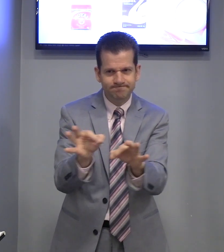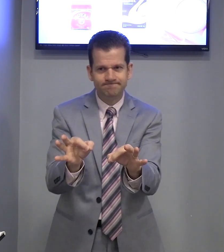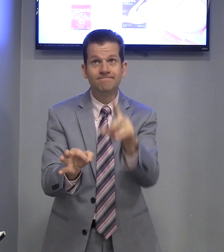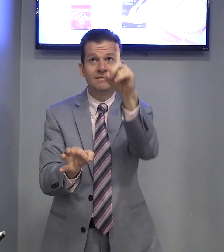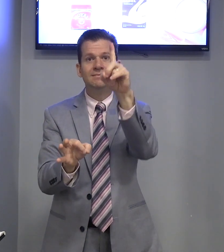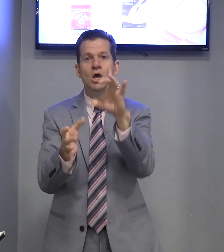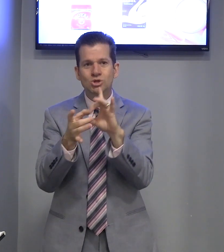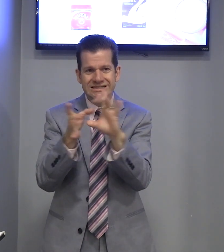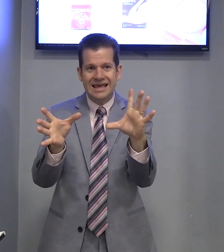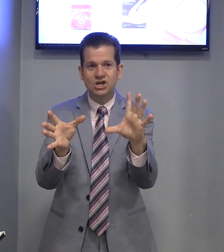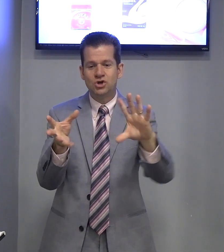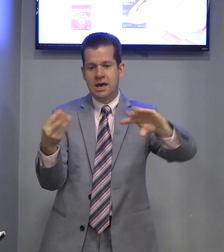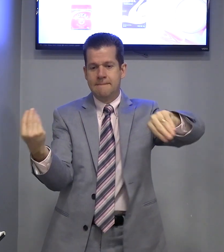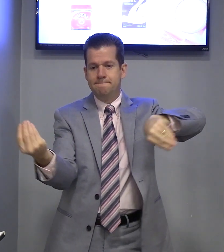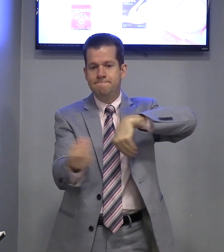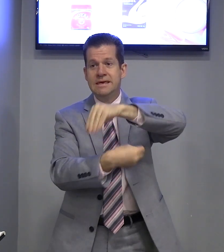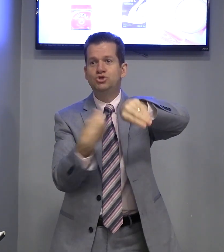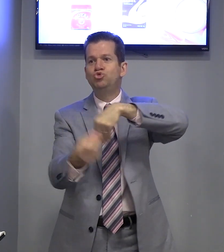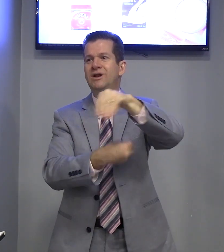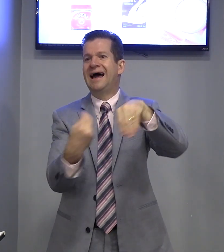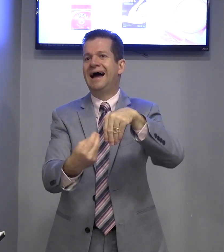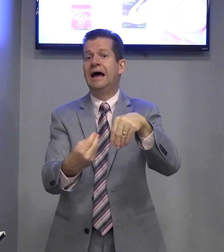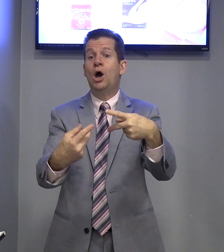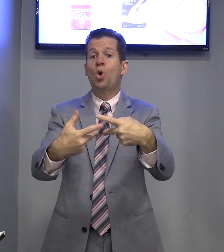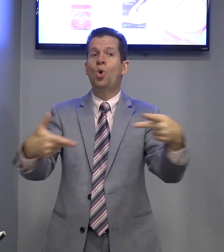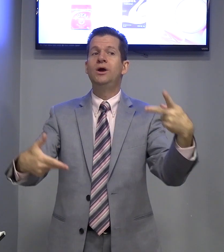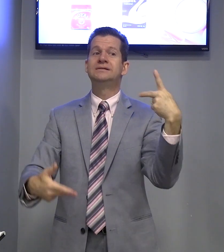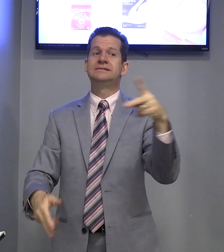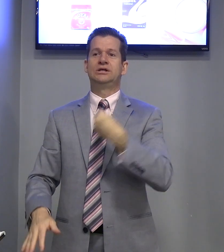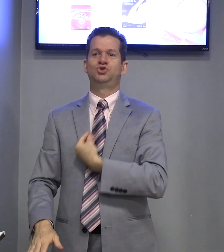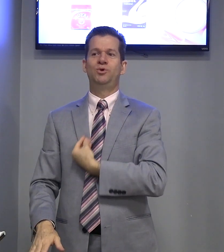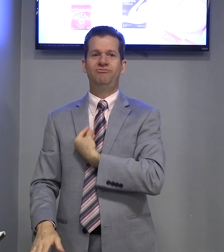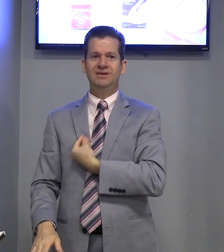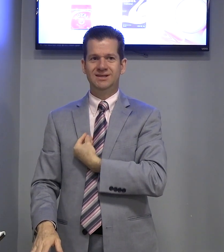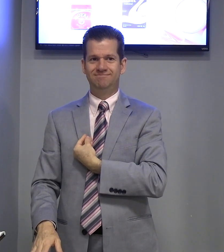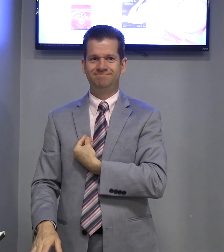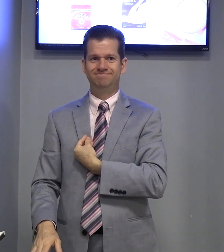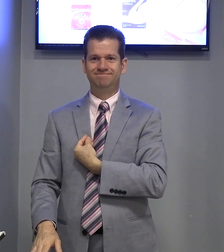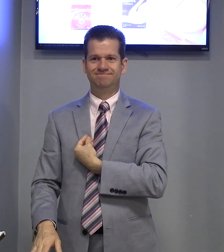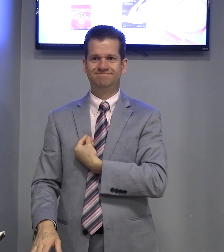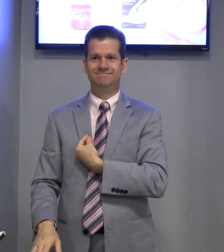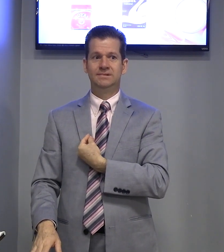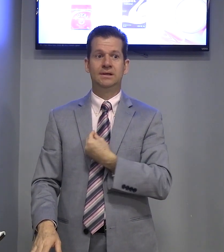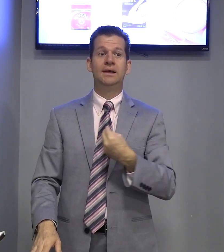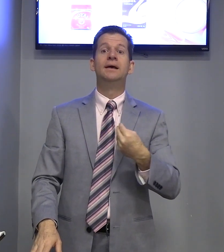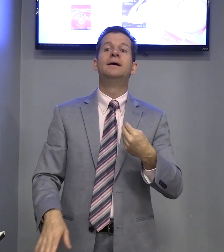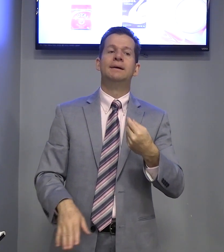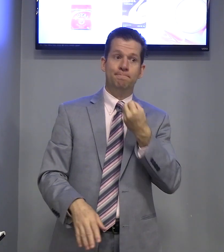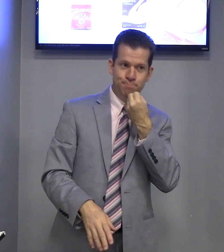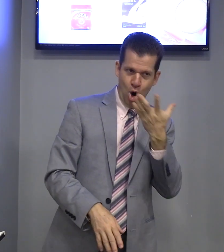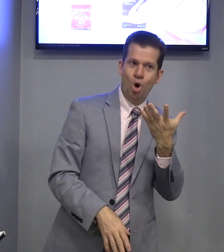Deus deixa misturar coisas na sua vida. Isso. É